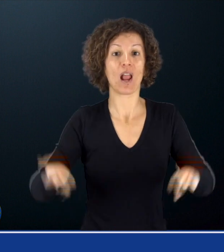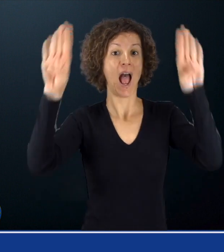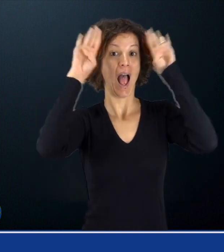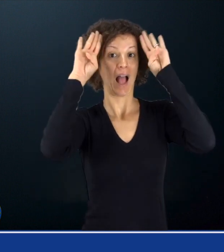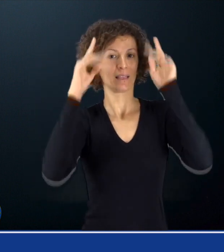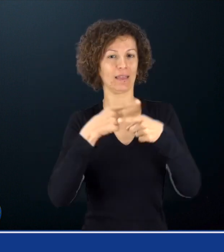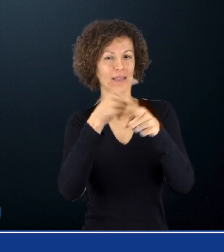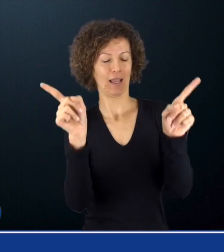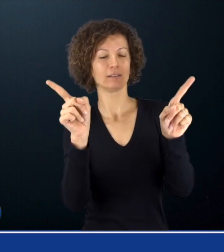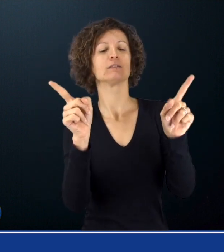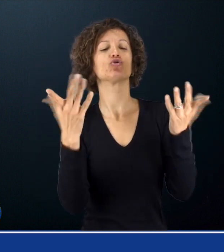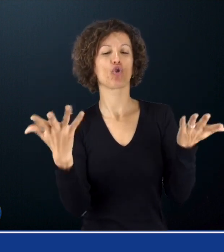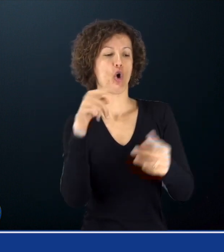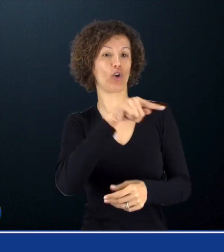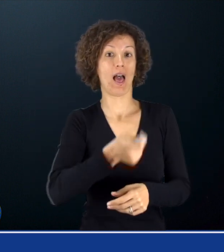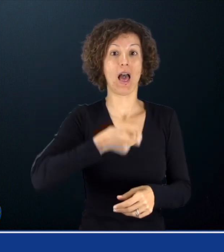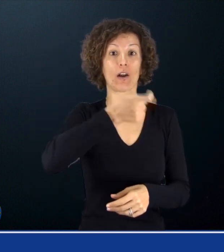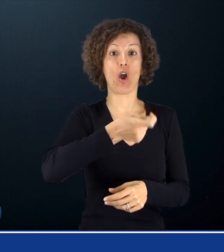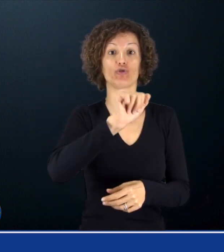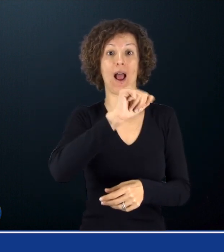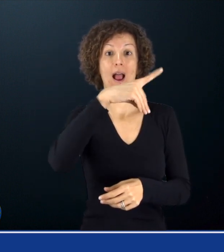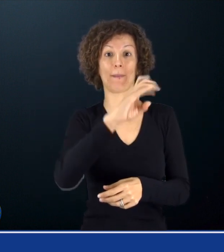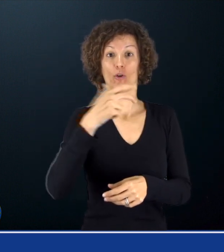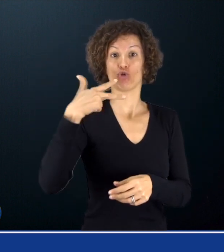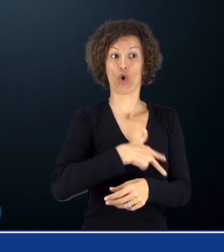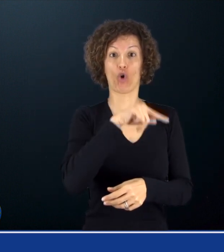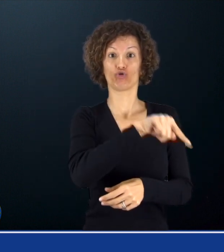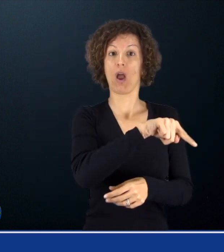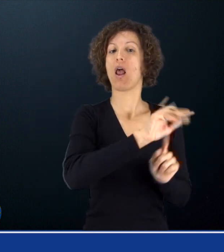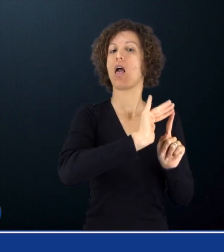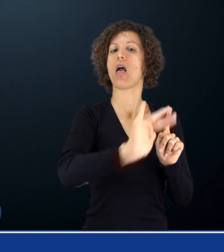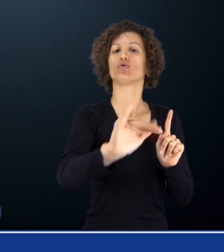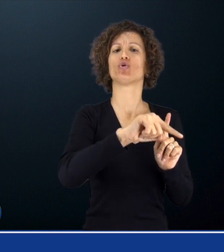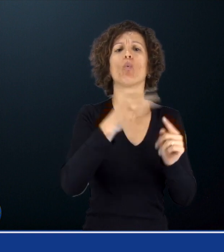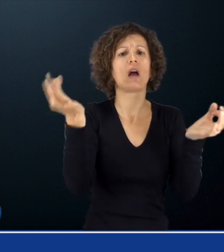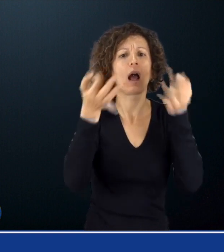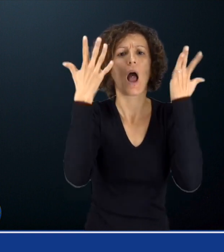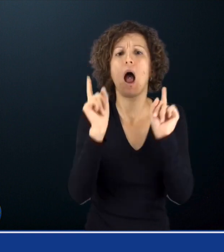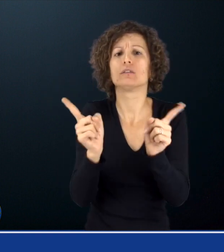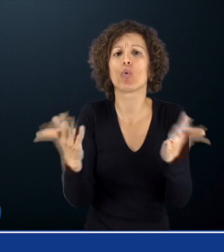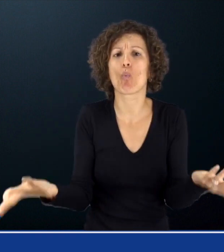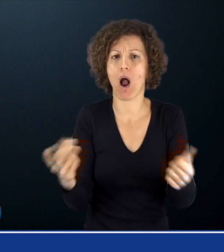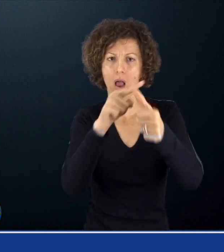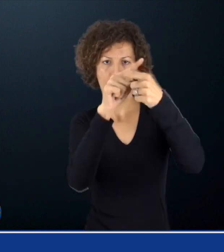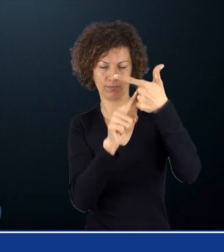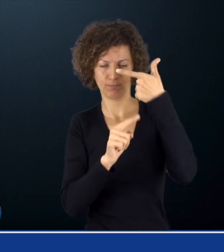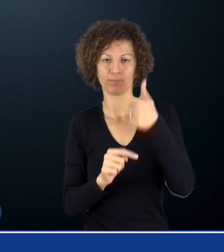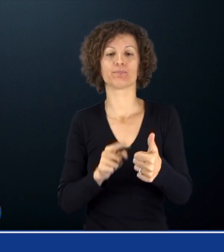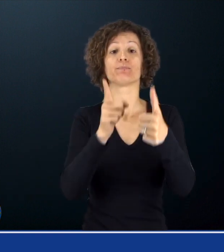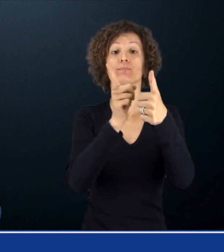presso un'unica gestione sia presso più gestioni esempio lavoro autonomo più lavoro dipendente L